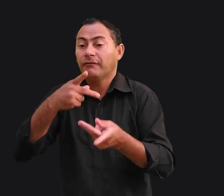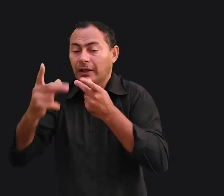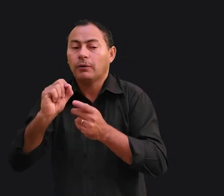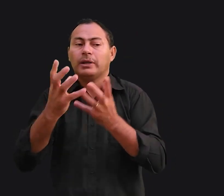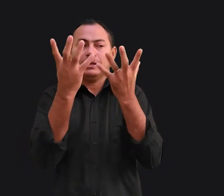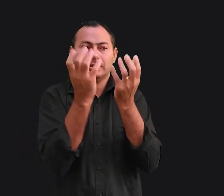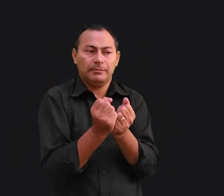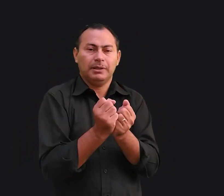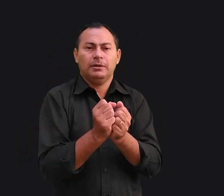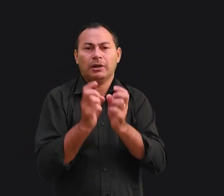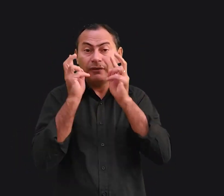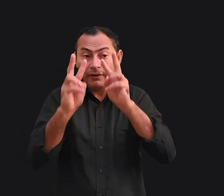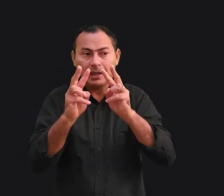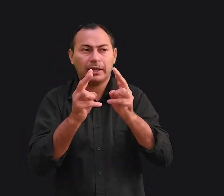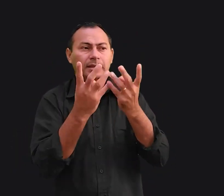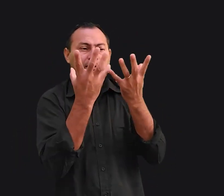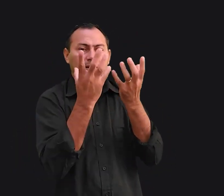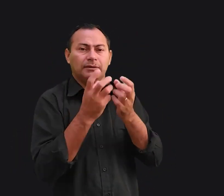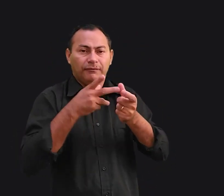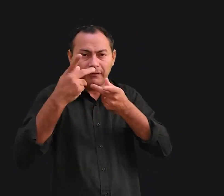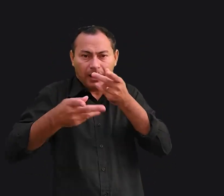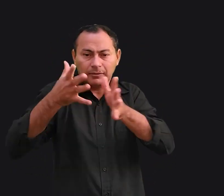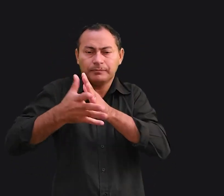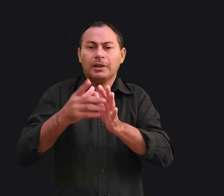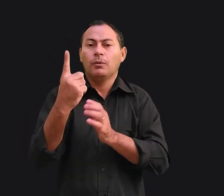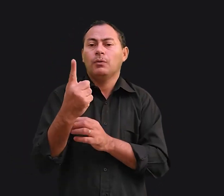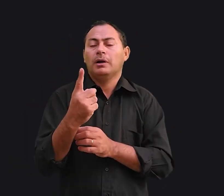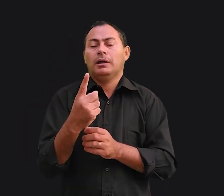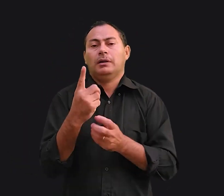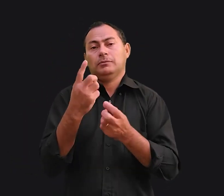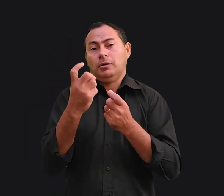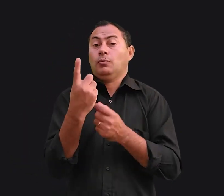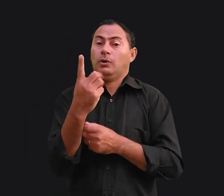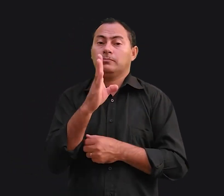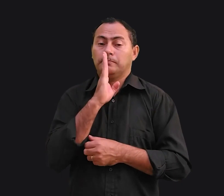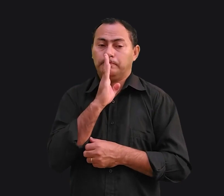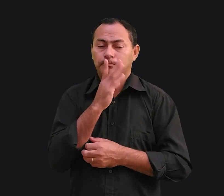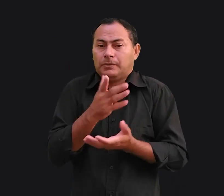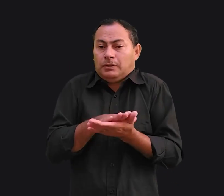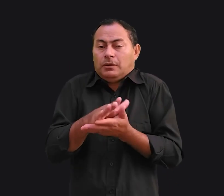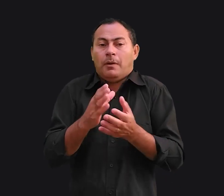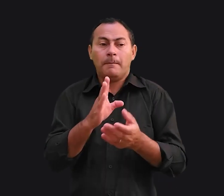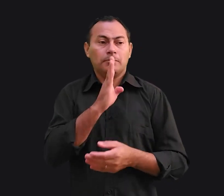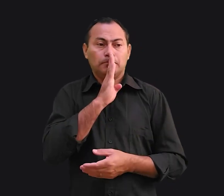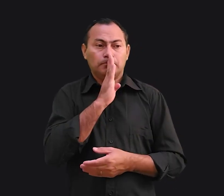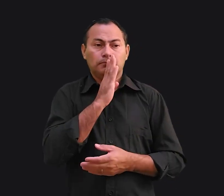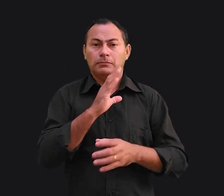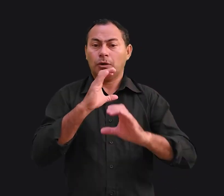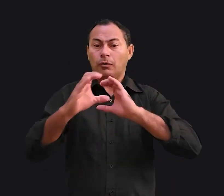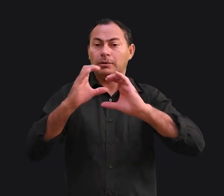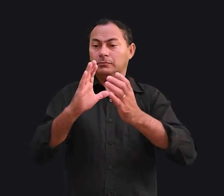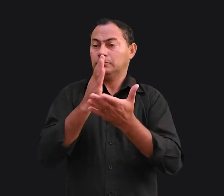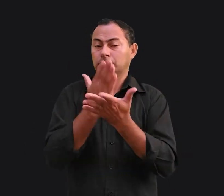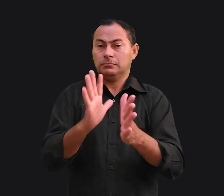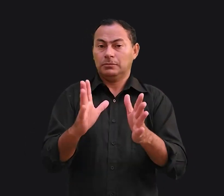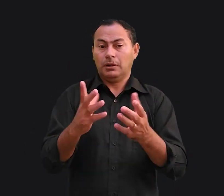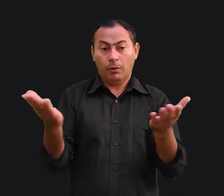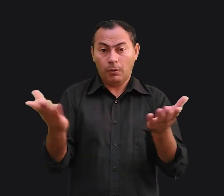São dois os problemas de comunicação. Um deles é o silêncio. Não há mais comunicação entre nós. É isto que ouço